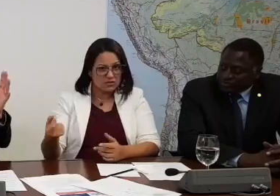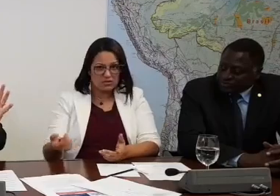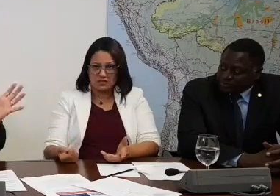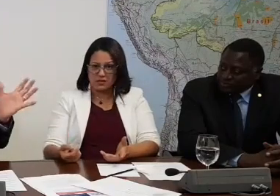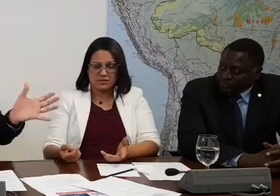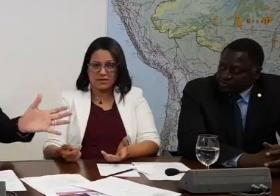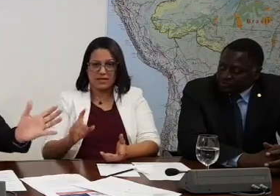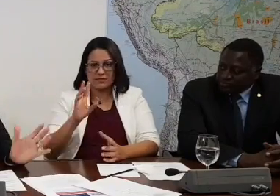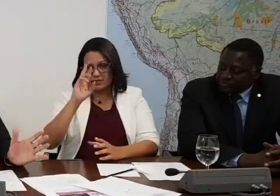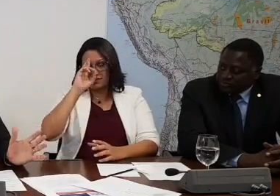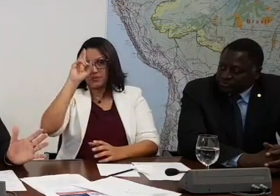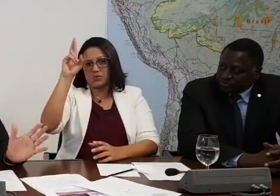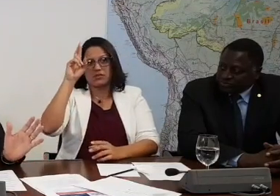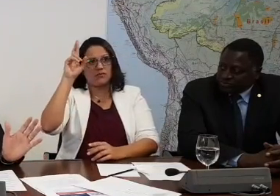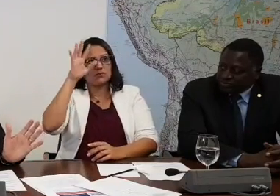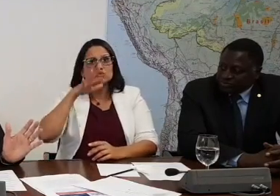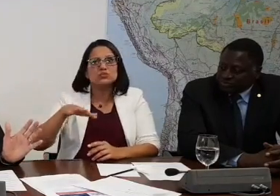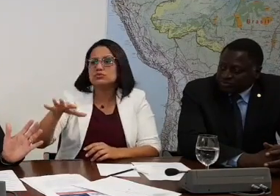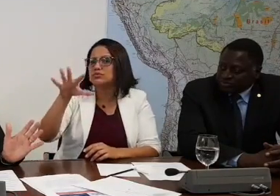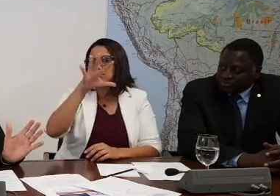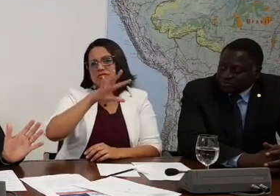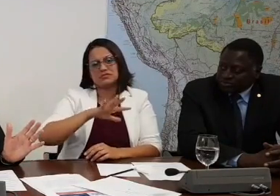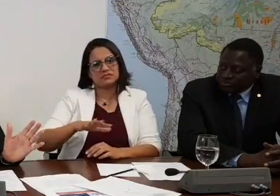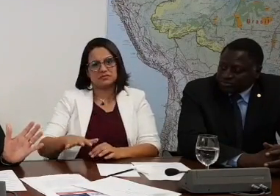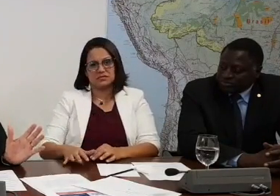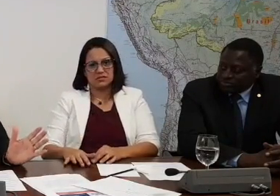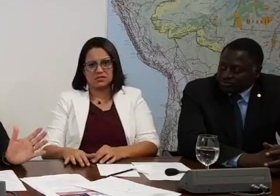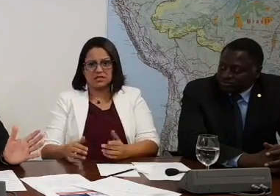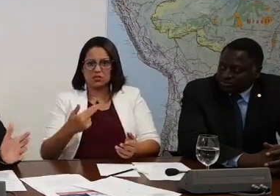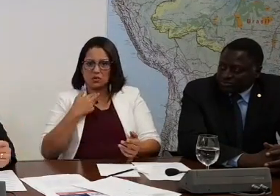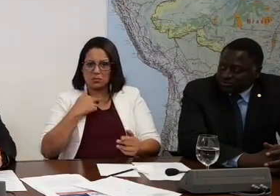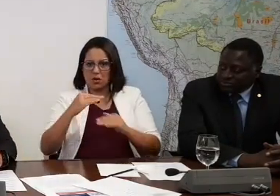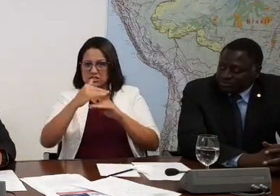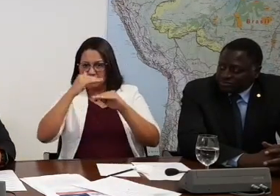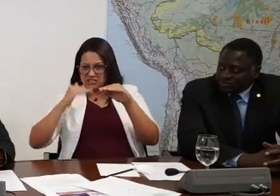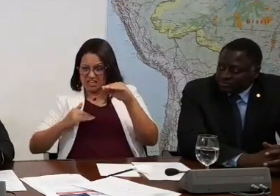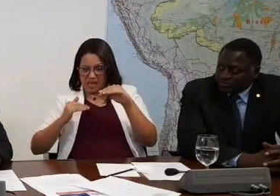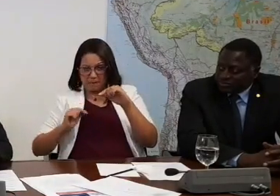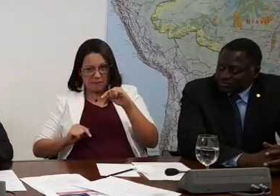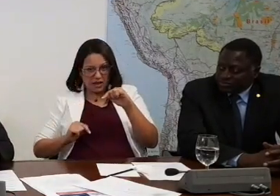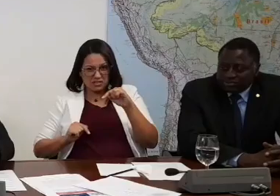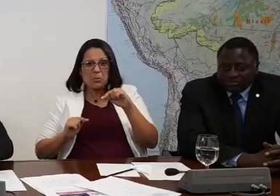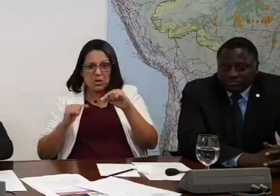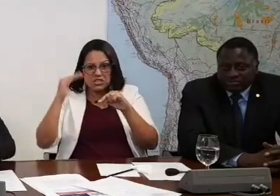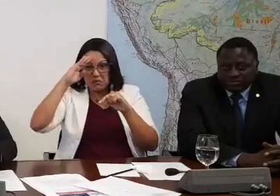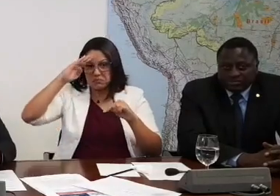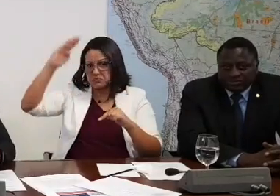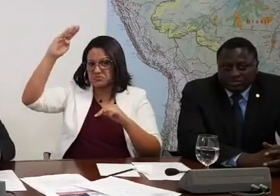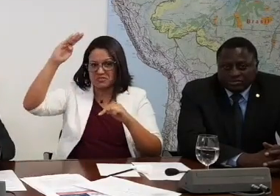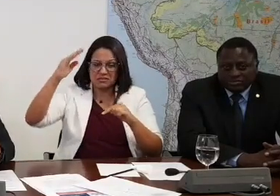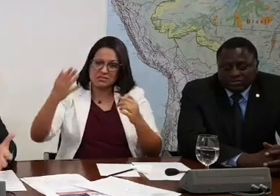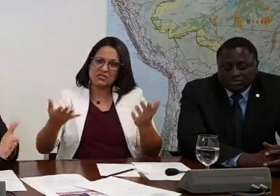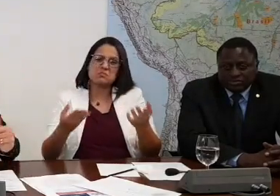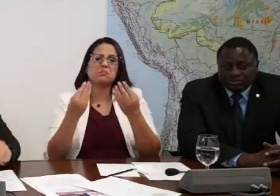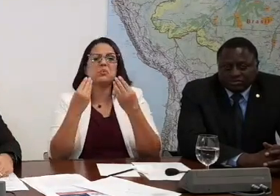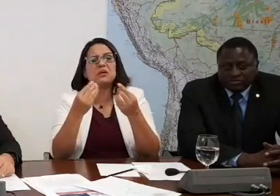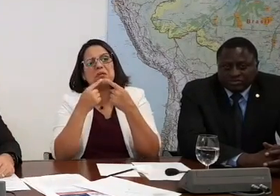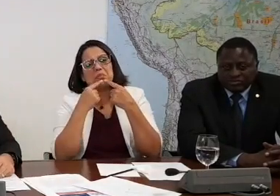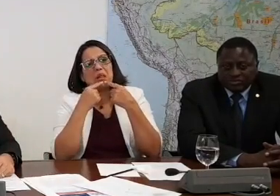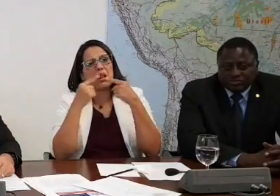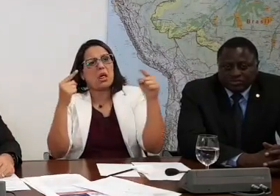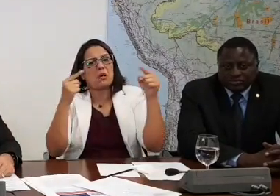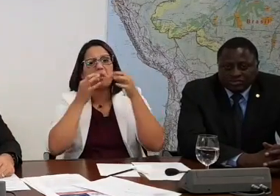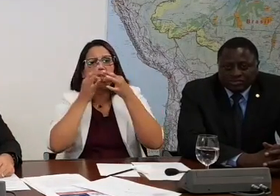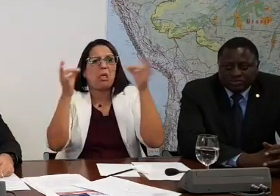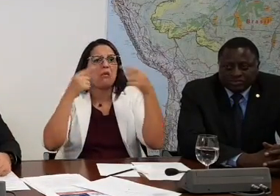comandar isso tudo. Ele não pode ser soldado, mas pode ser general. Então, não entendo por que essa crítica é pela